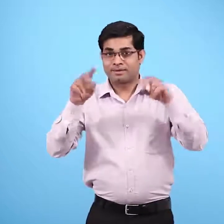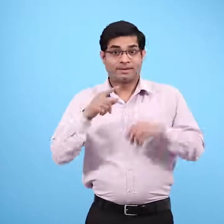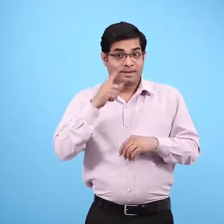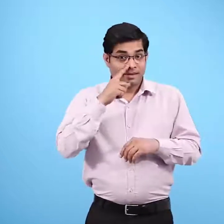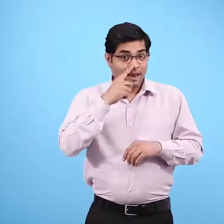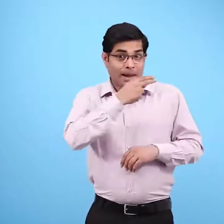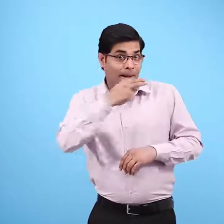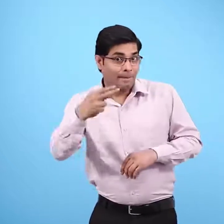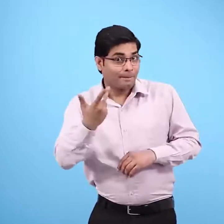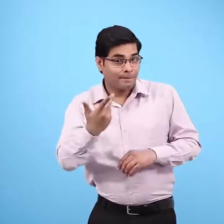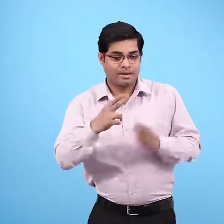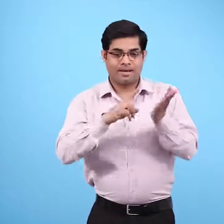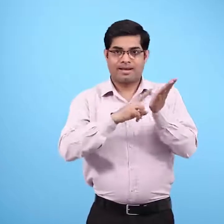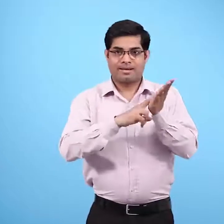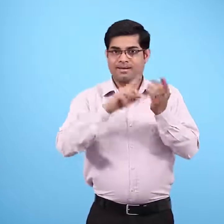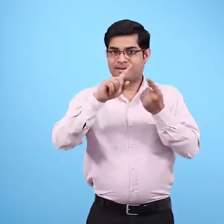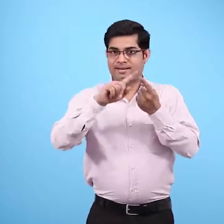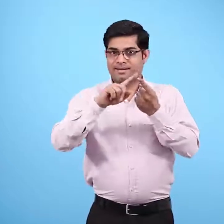नीतु को चढ़ाया गया गुलुकोज